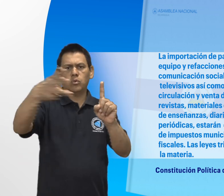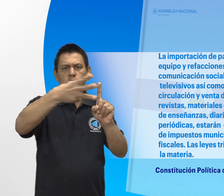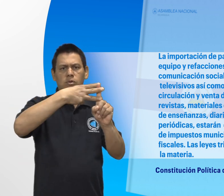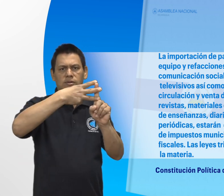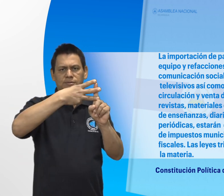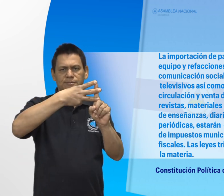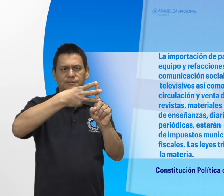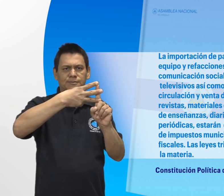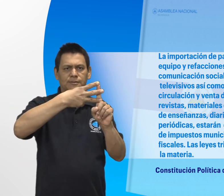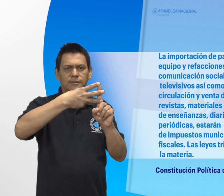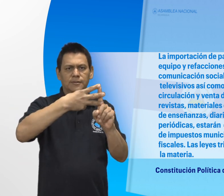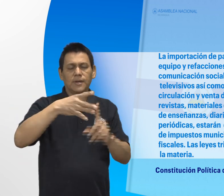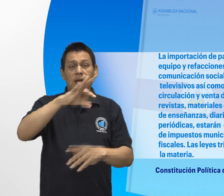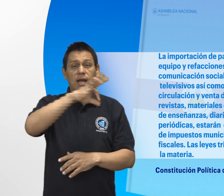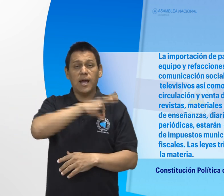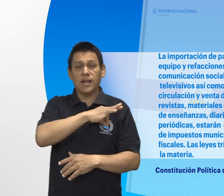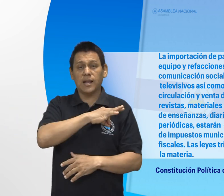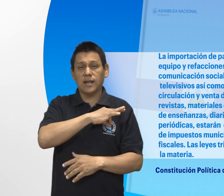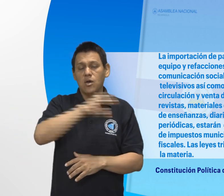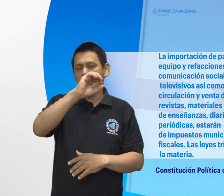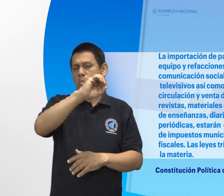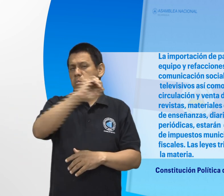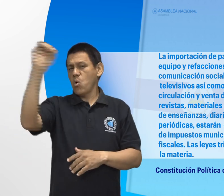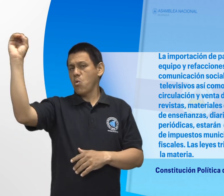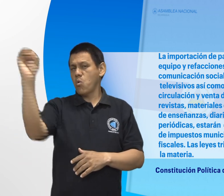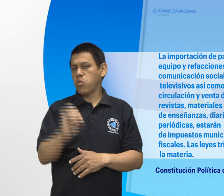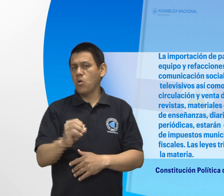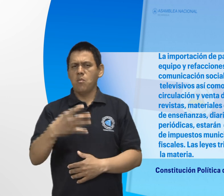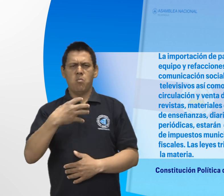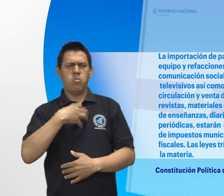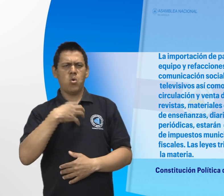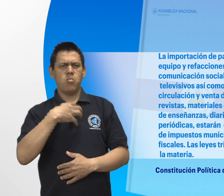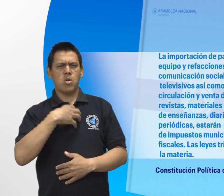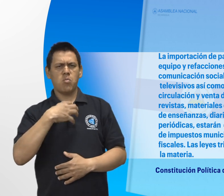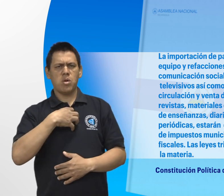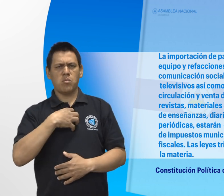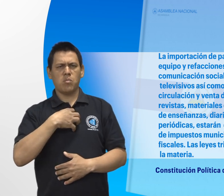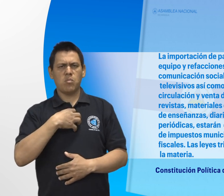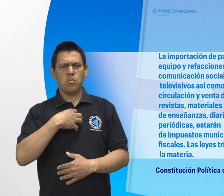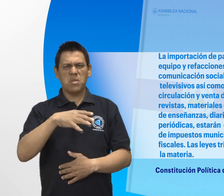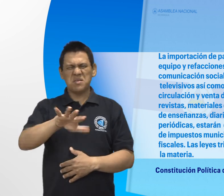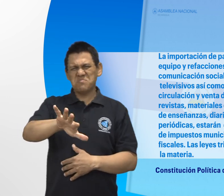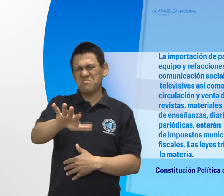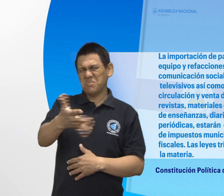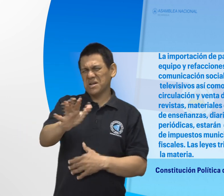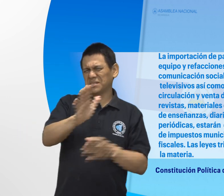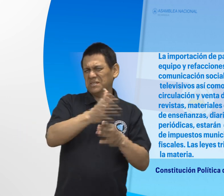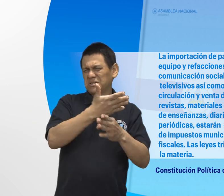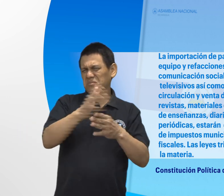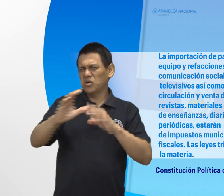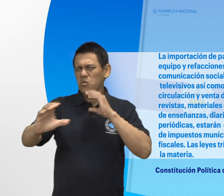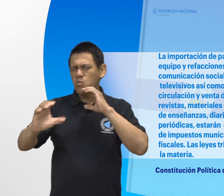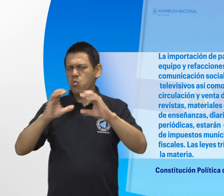publicaciones periódicas estarán exentas de toda clase de impuestos municipales,